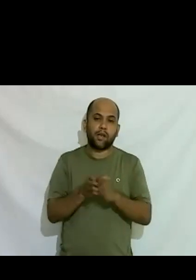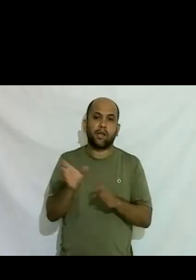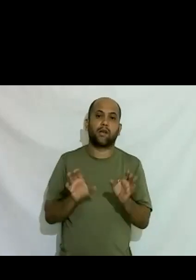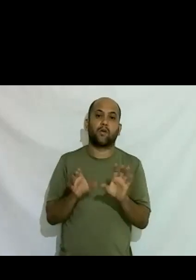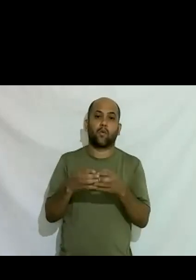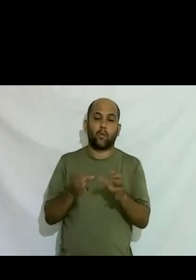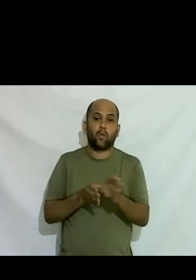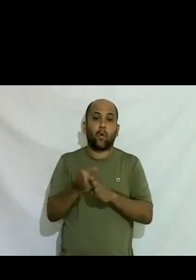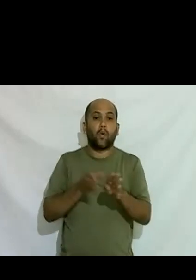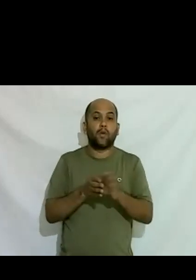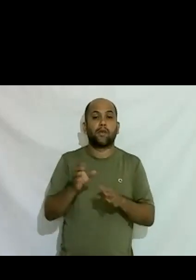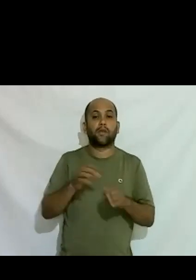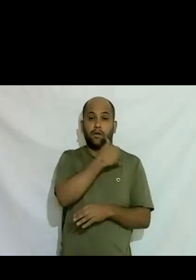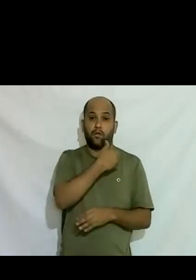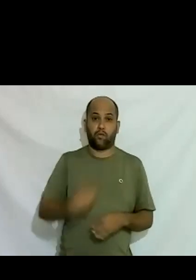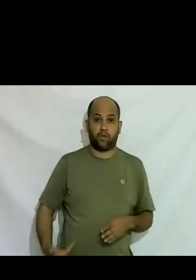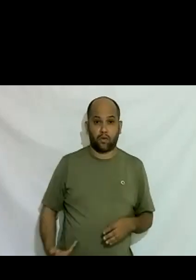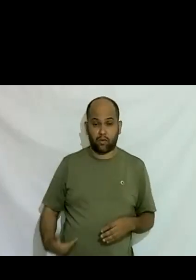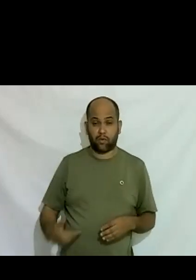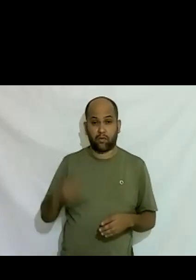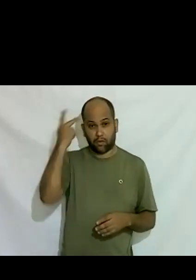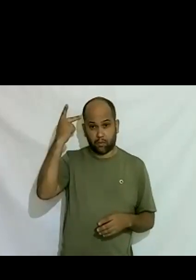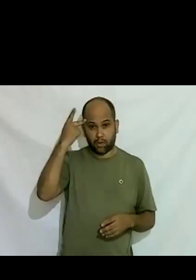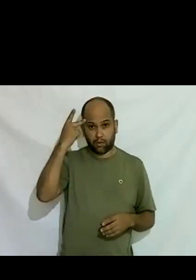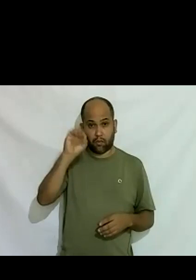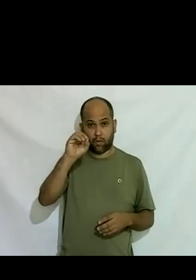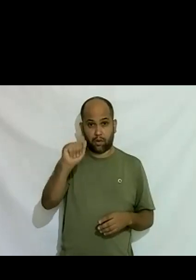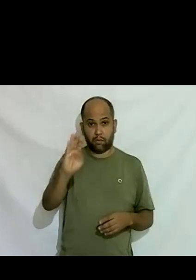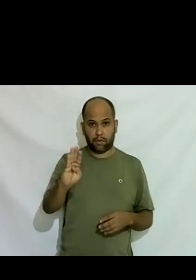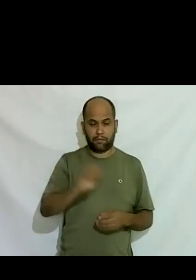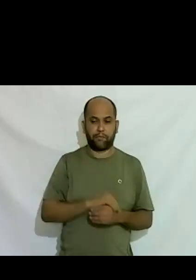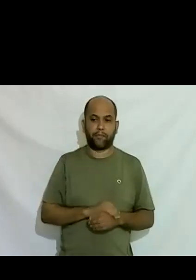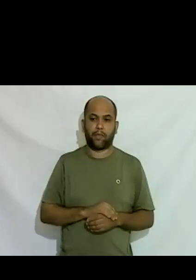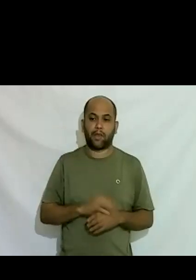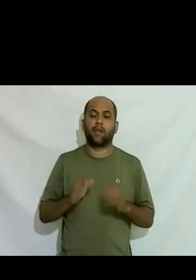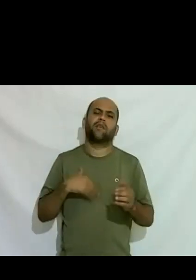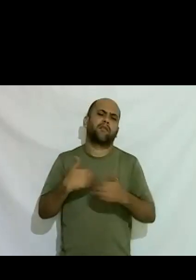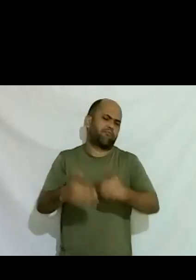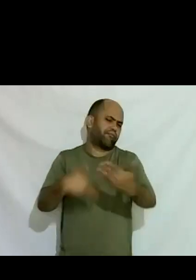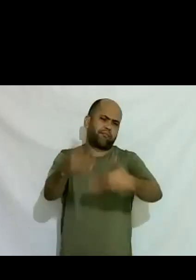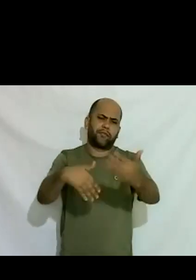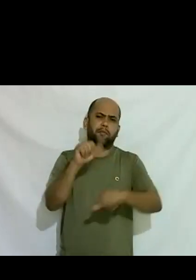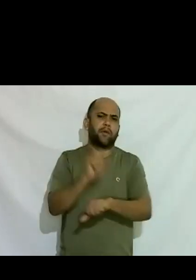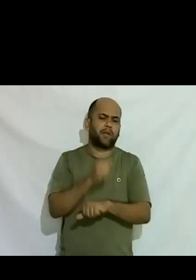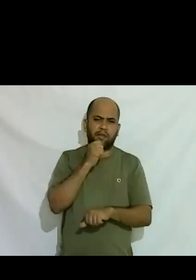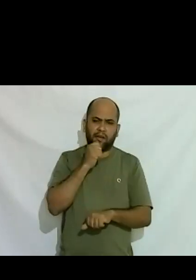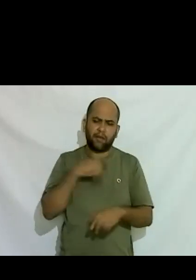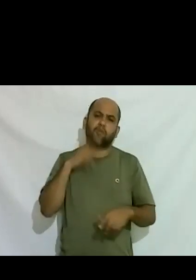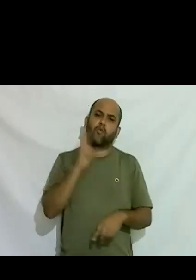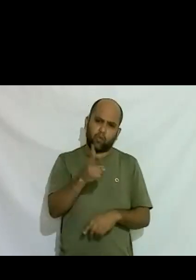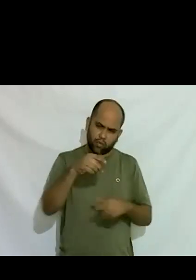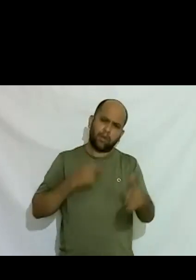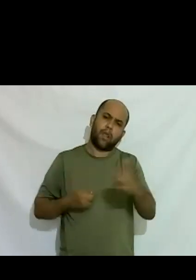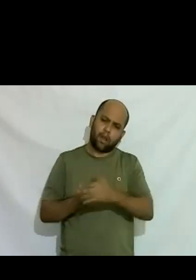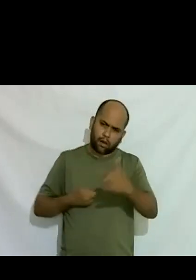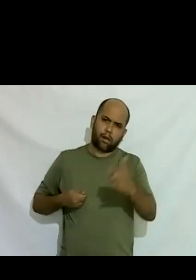e bom a partir daí eu não parei mais com militância criamos o projeto